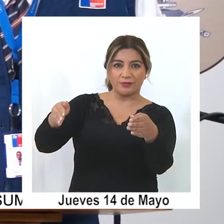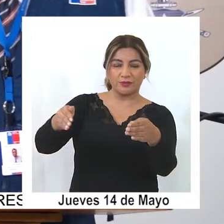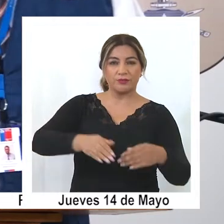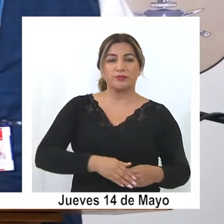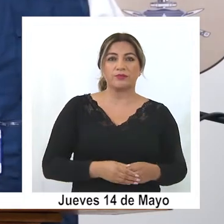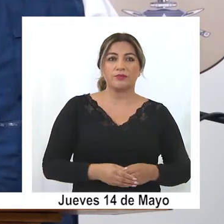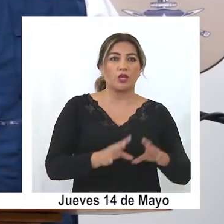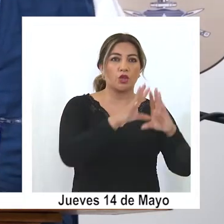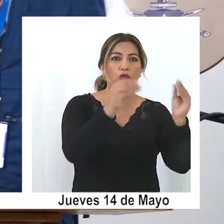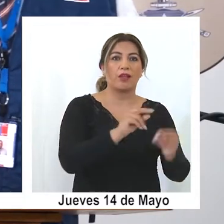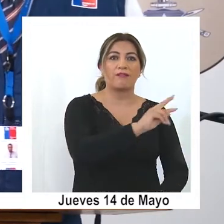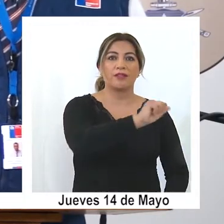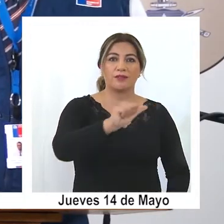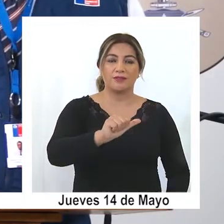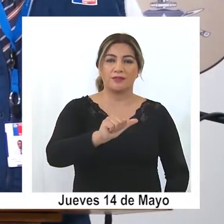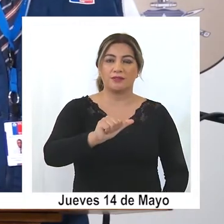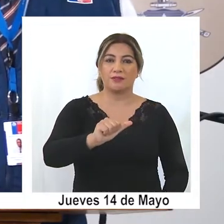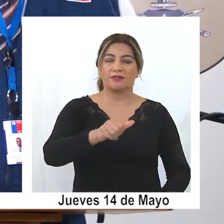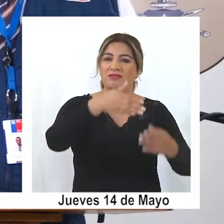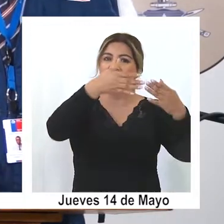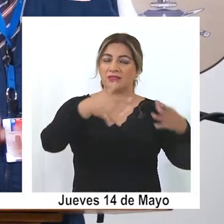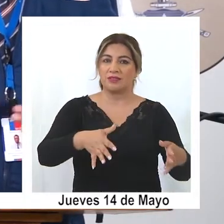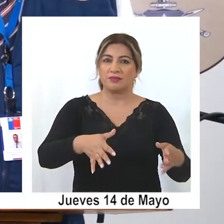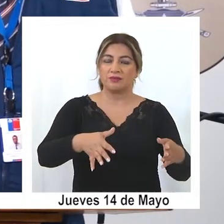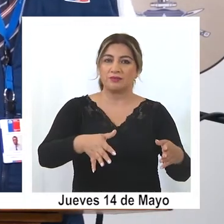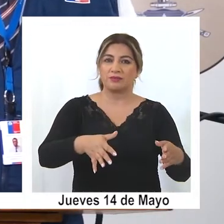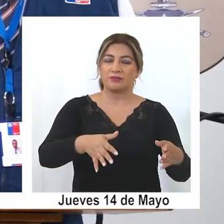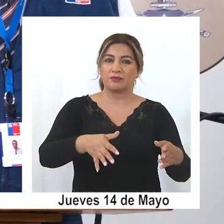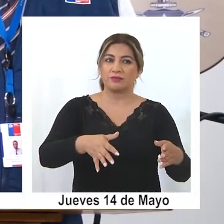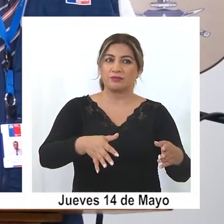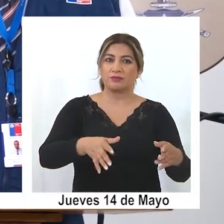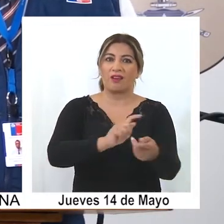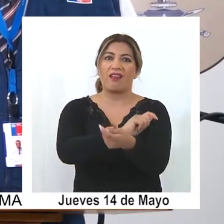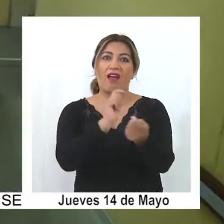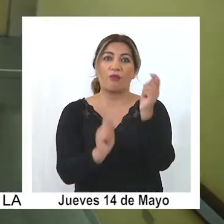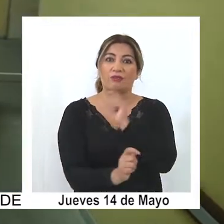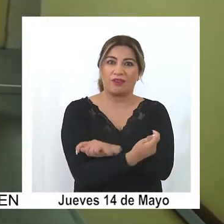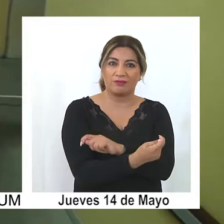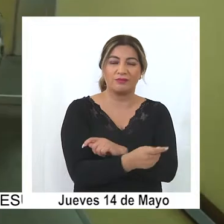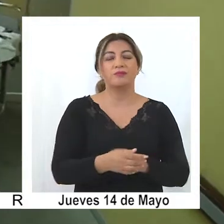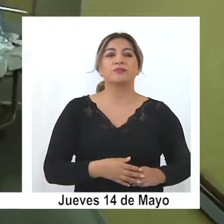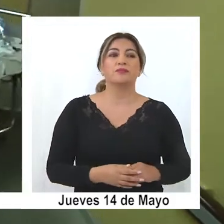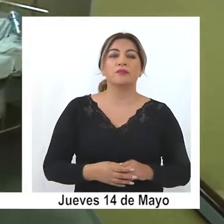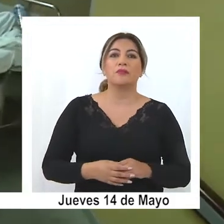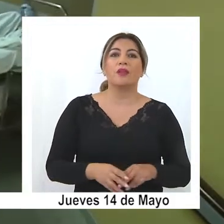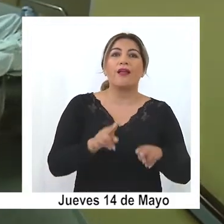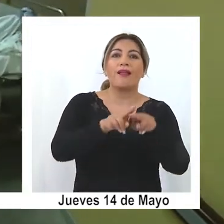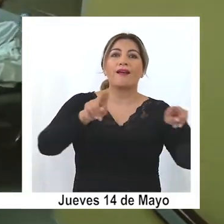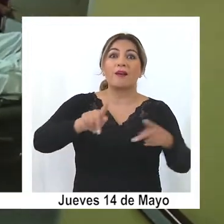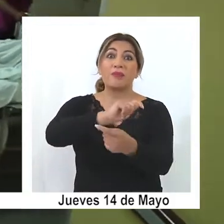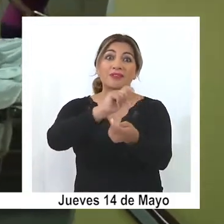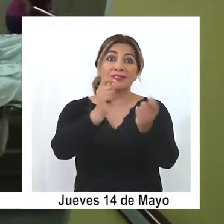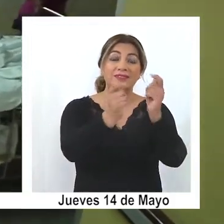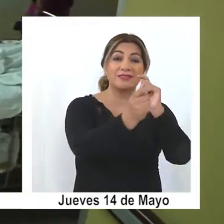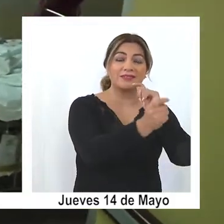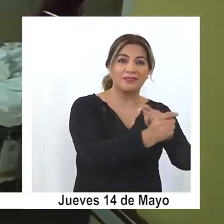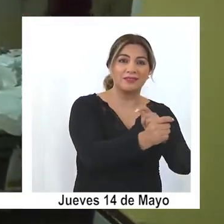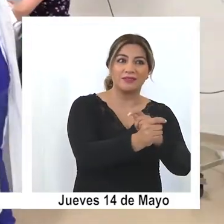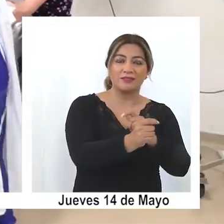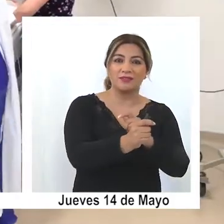de un total de 26 que han sido, digamos, reconvertidas. Además de las camas reconvertidas, que subió de 8 a